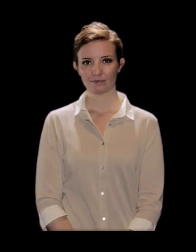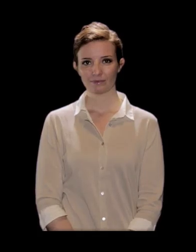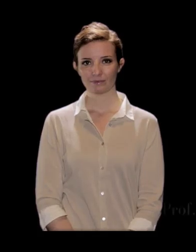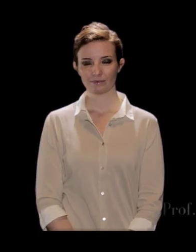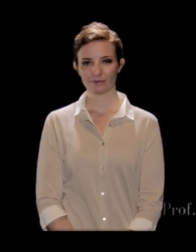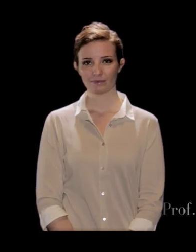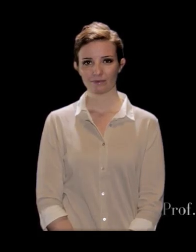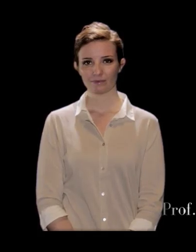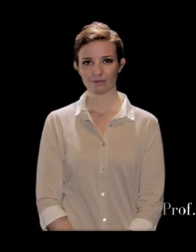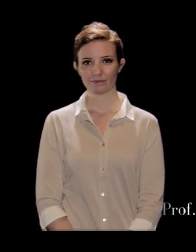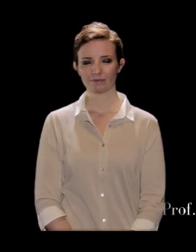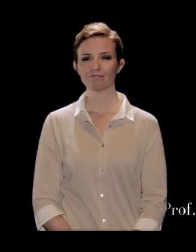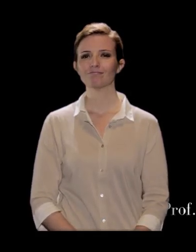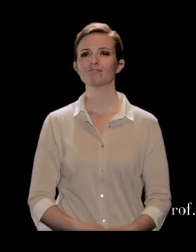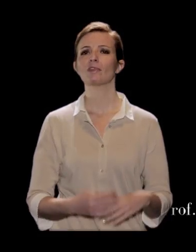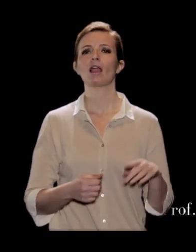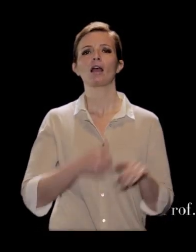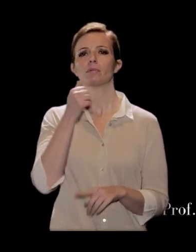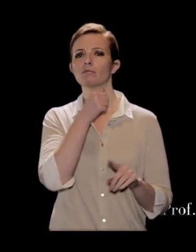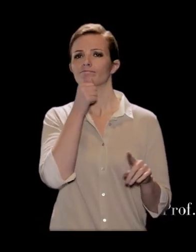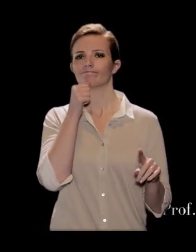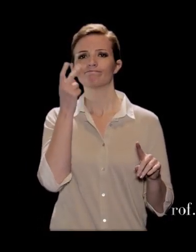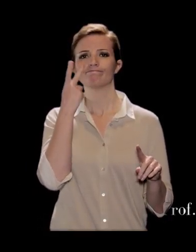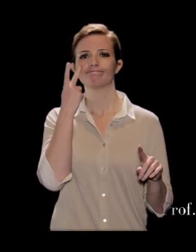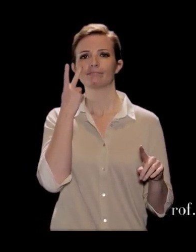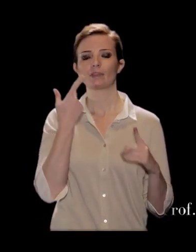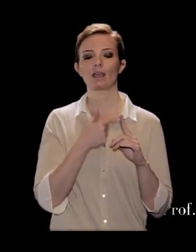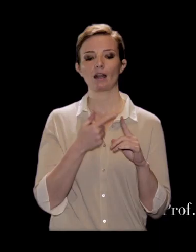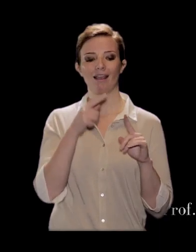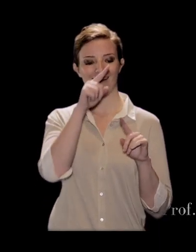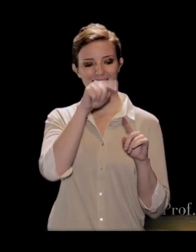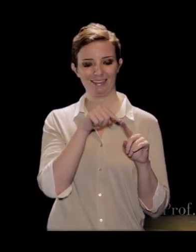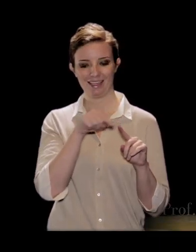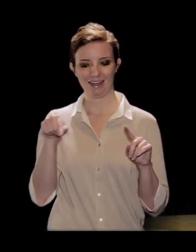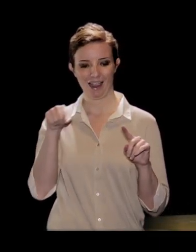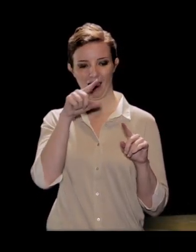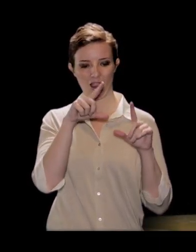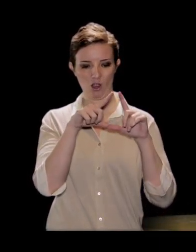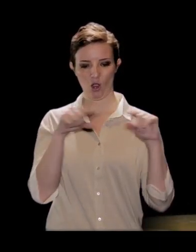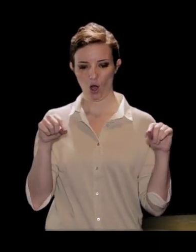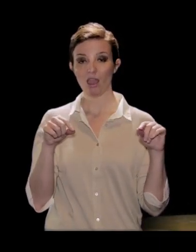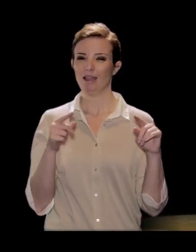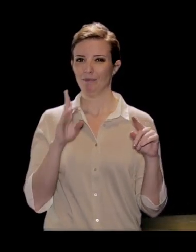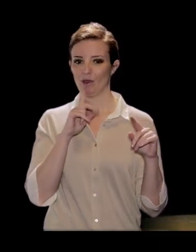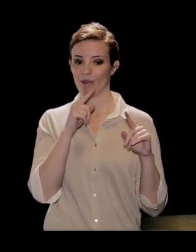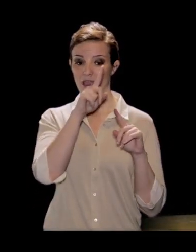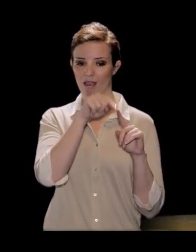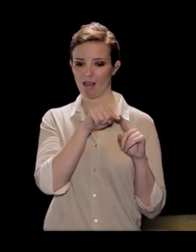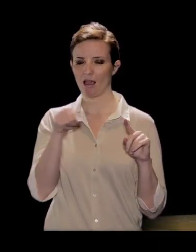We will about applications of the trigonometry to the triangles, in particular to rectangles of rectangles. Consider the rectangles of